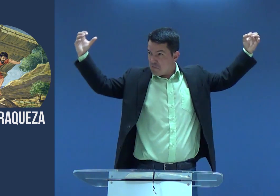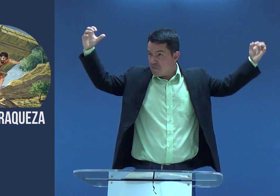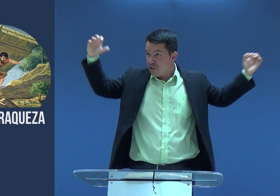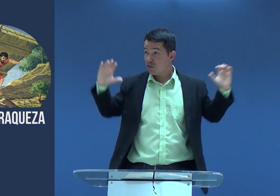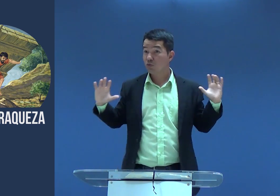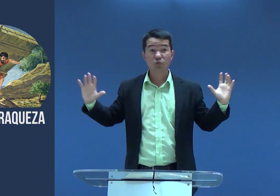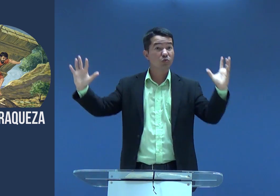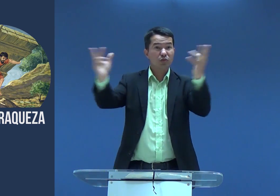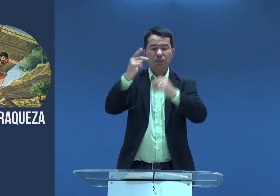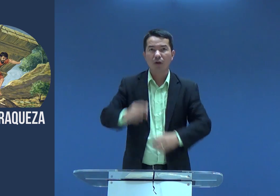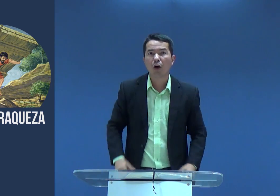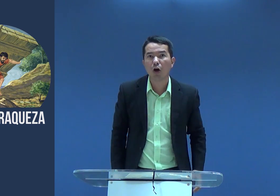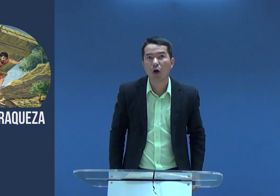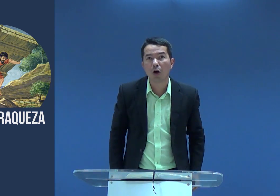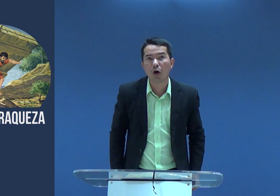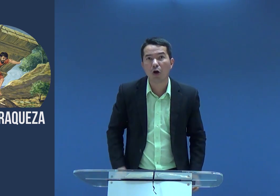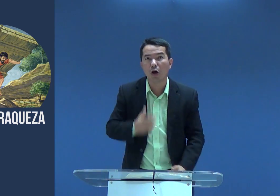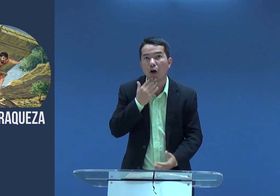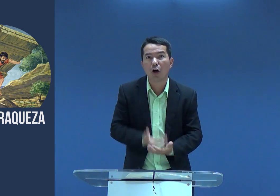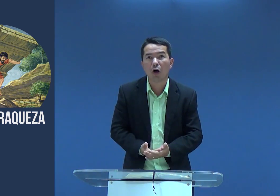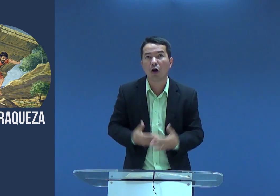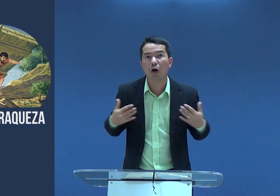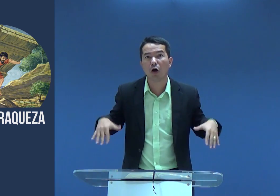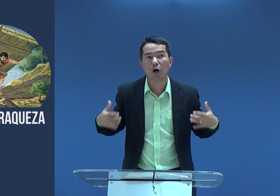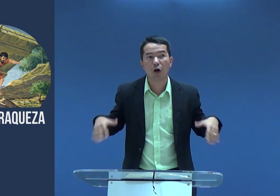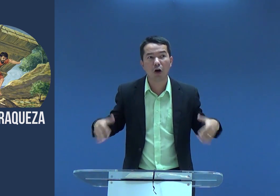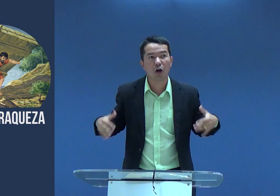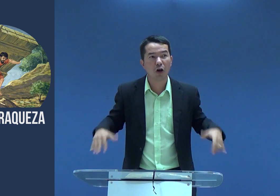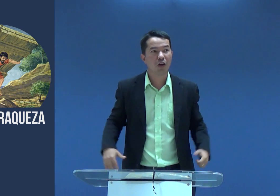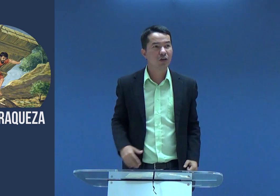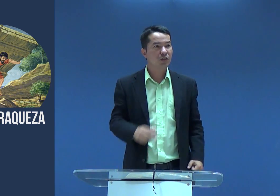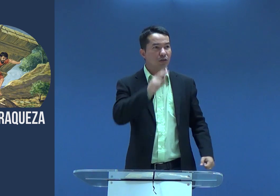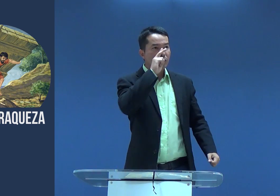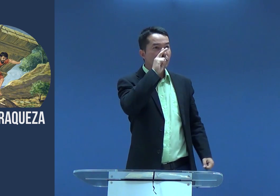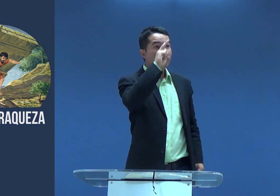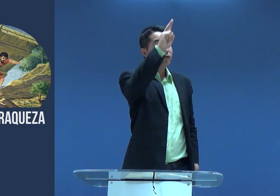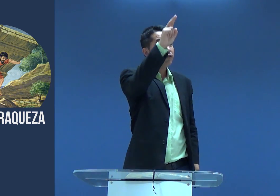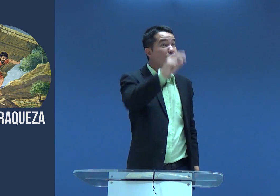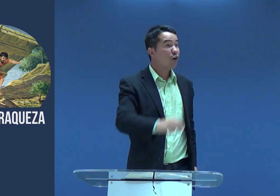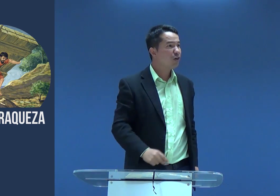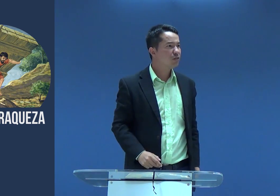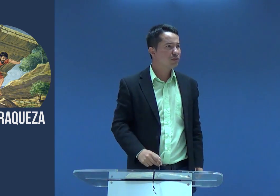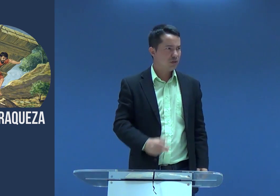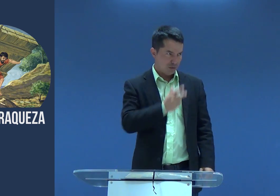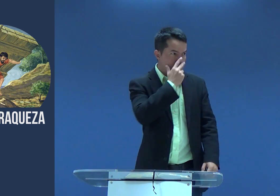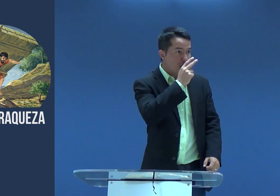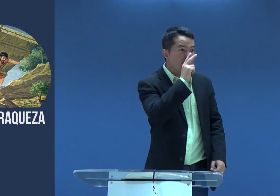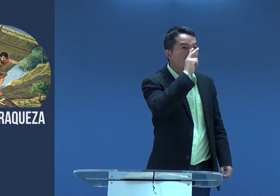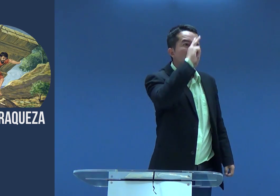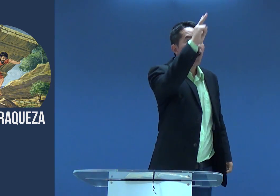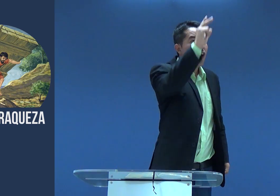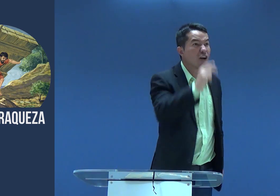carregou as portas no ombro. As pessoas não acreditavam que estavam vendo porque ele era muito forte.